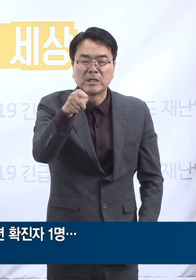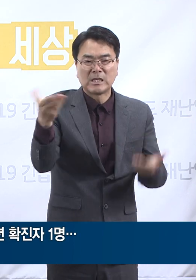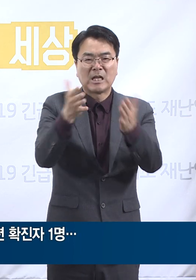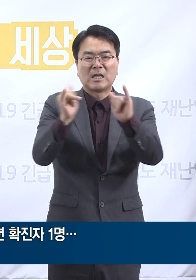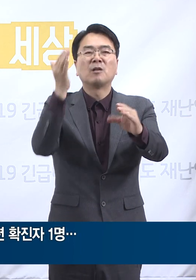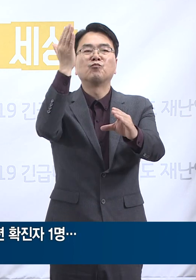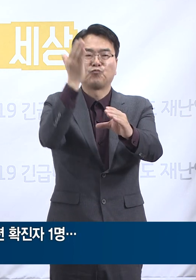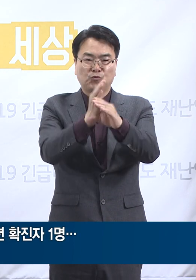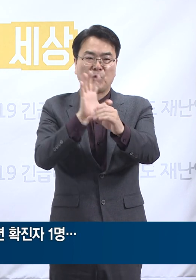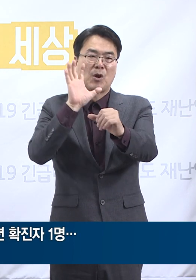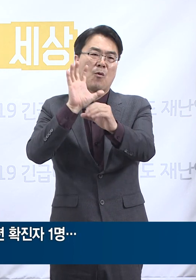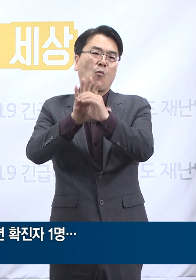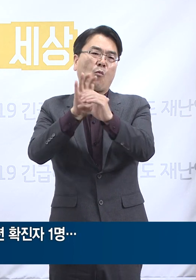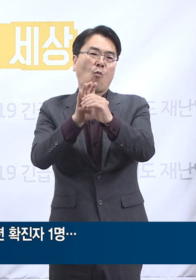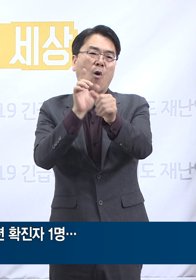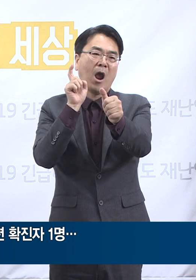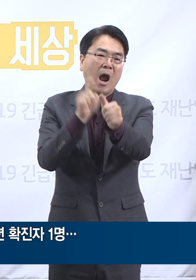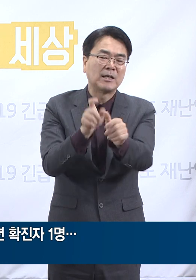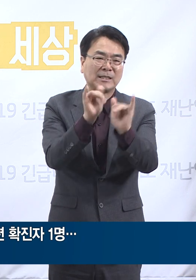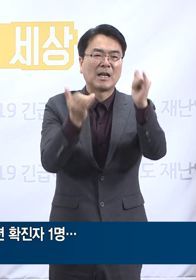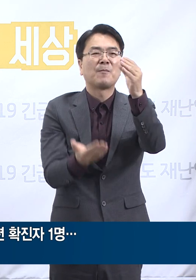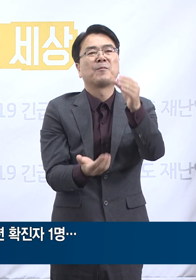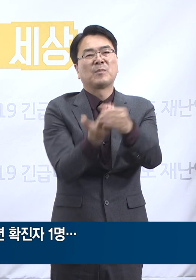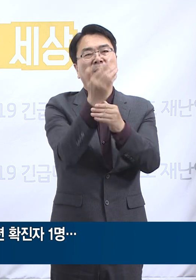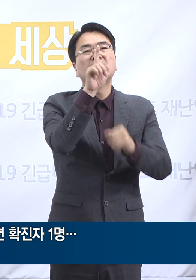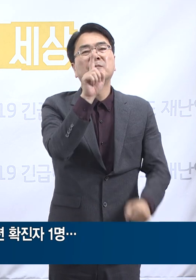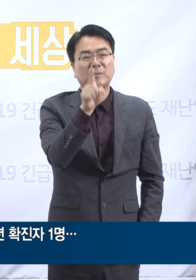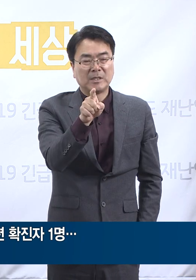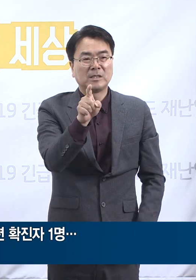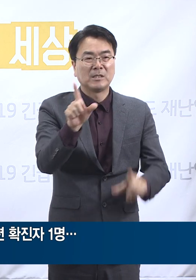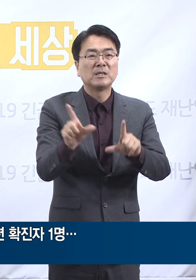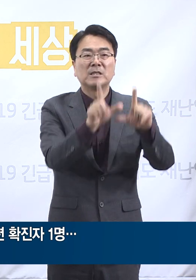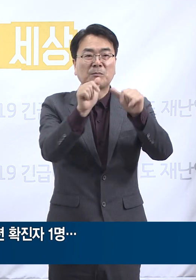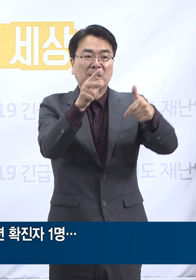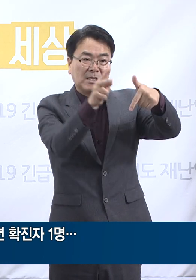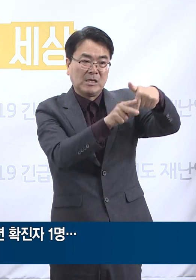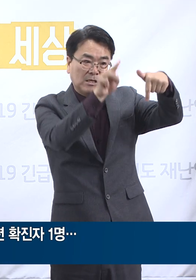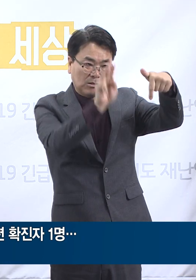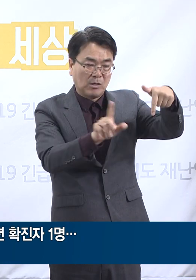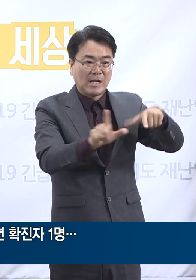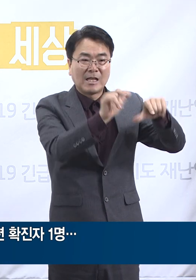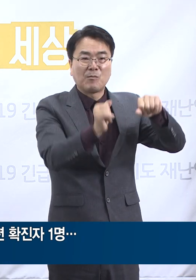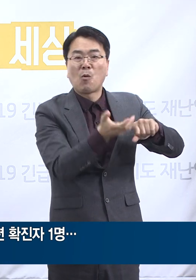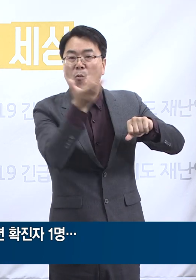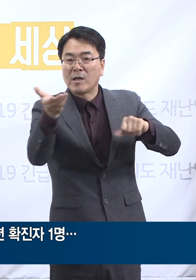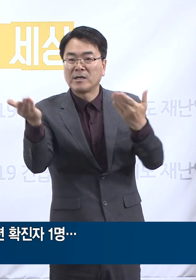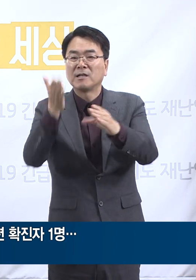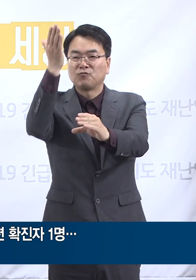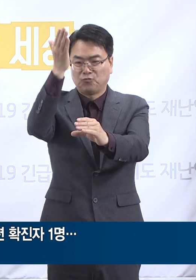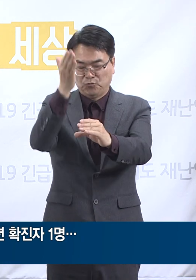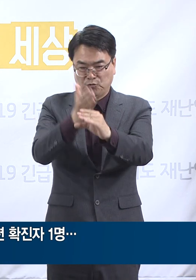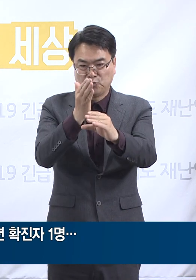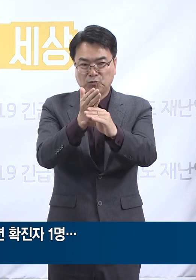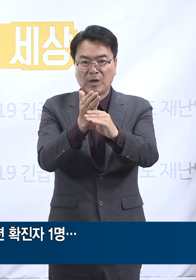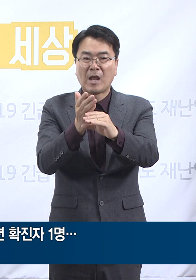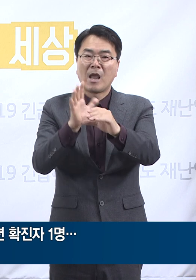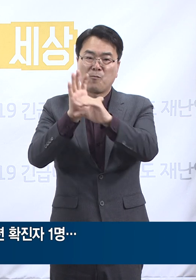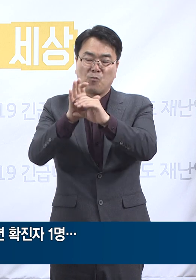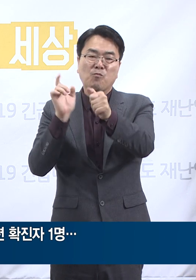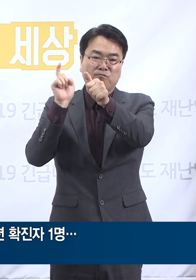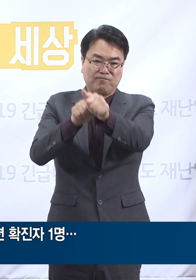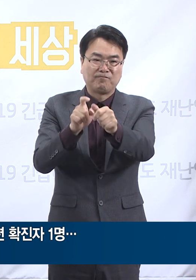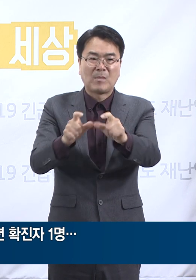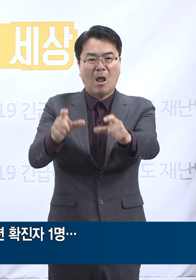5월 27일 증상이 발현되어 인천 부평구 보건소에서 선별검사 후 27일 확진 판정을 받았습니다. 지난